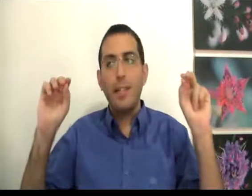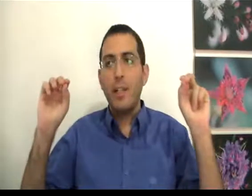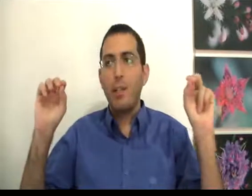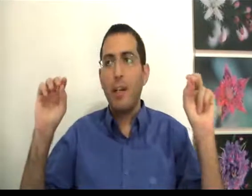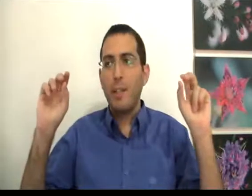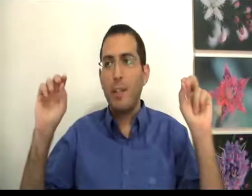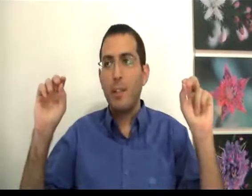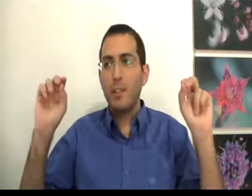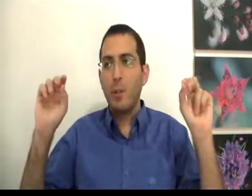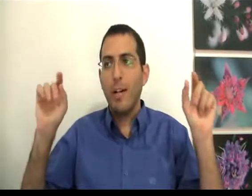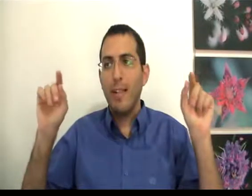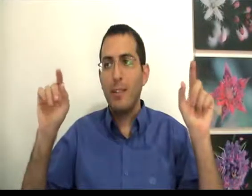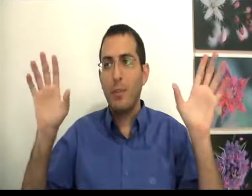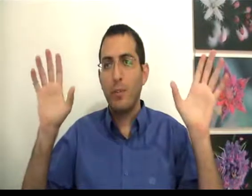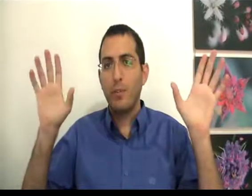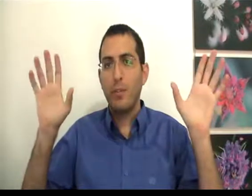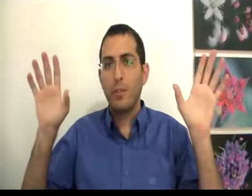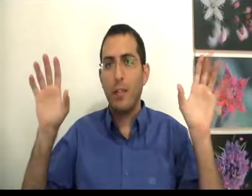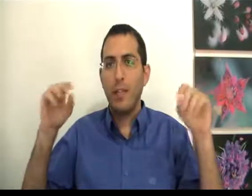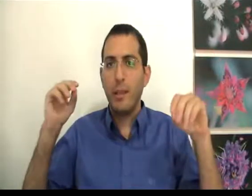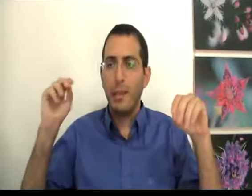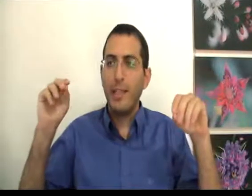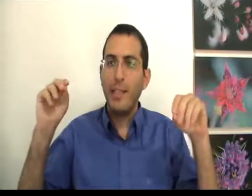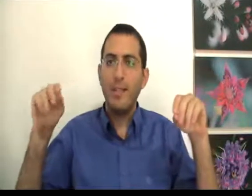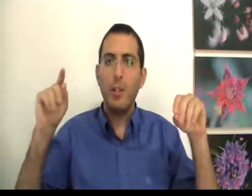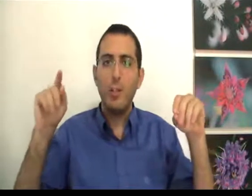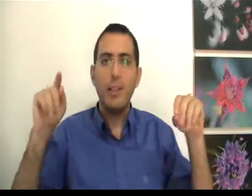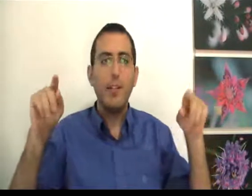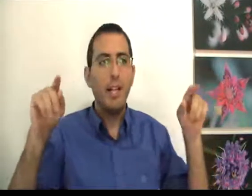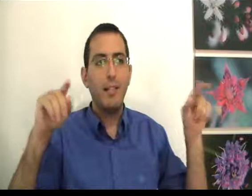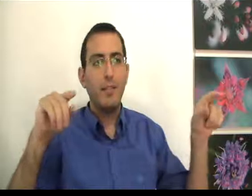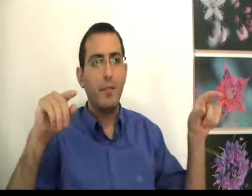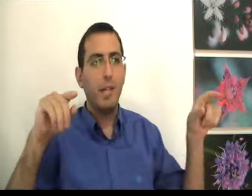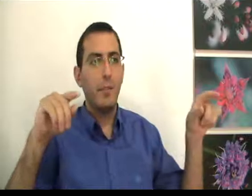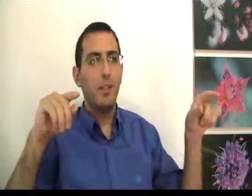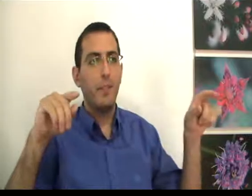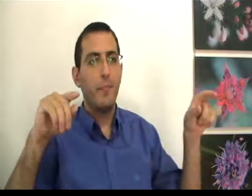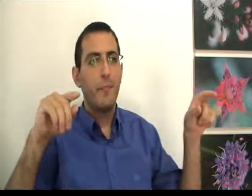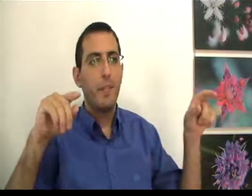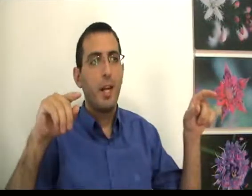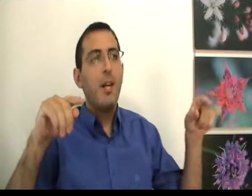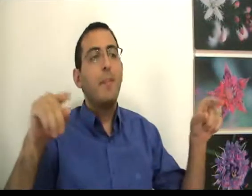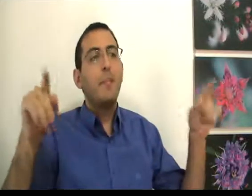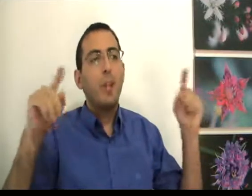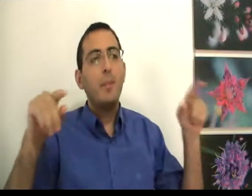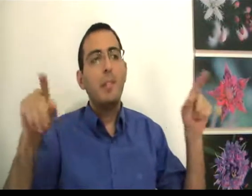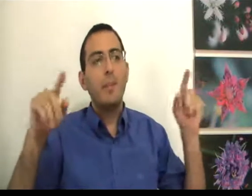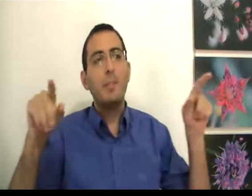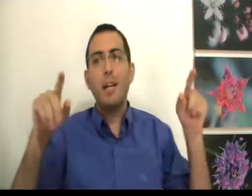להיות אמיתי עם עצמו עד הסוף. אני חידדתי להיות אמיתי, אבל עד הסוף תהיה אמיתי. ובשביל להיות אמיתי עם עצמך